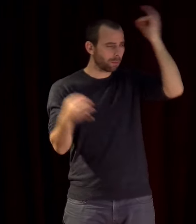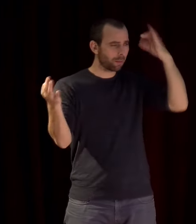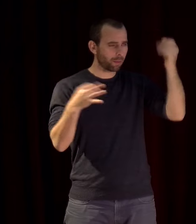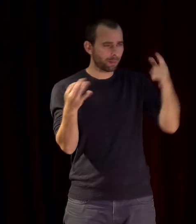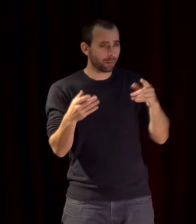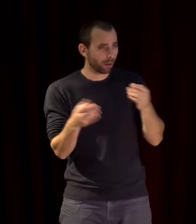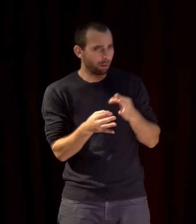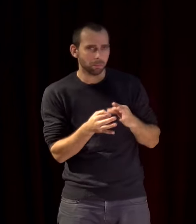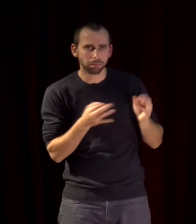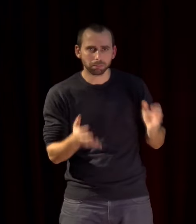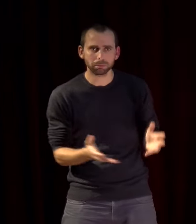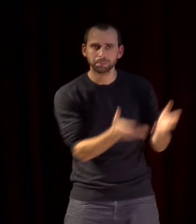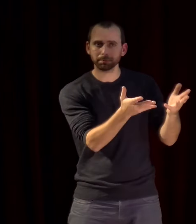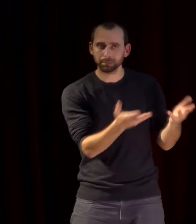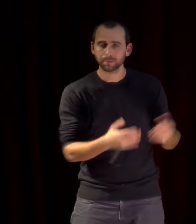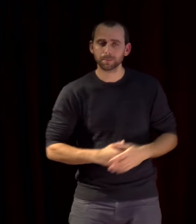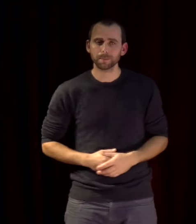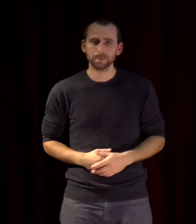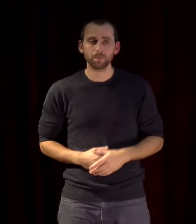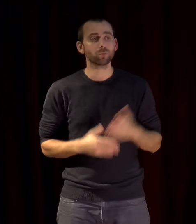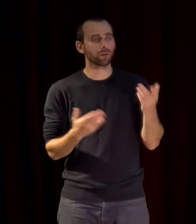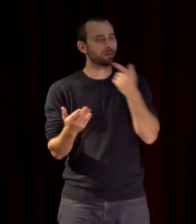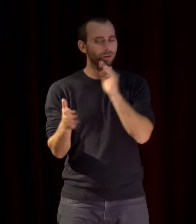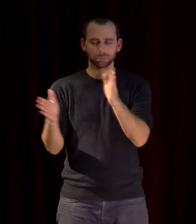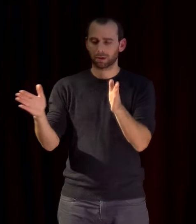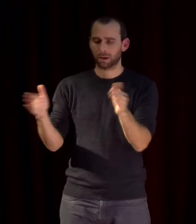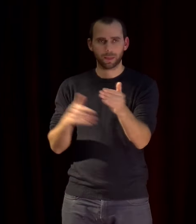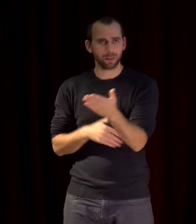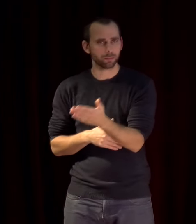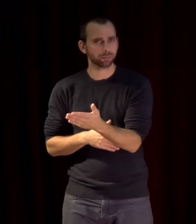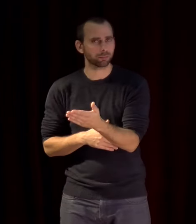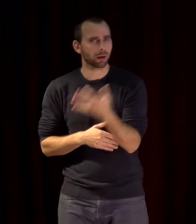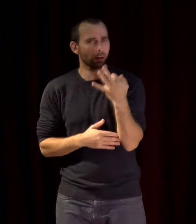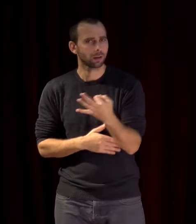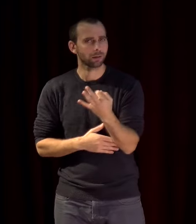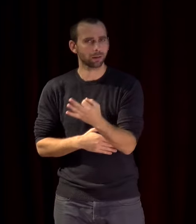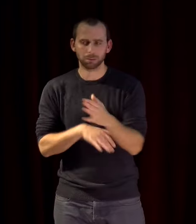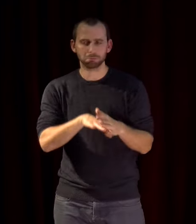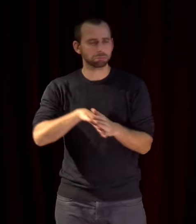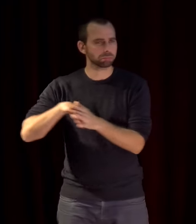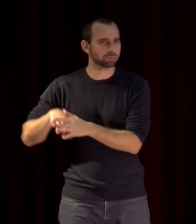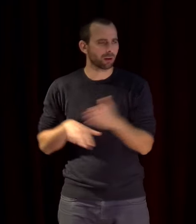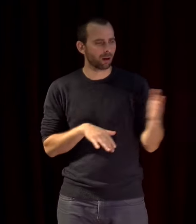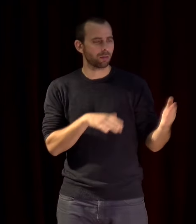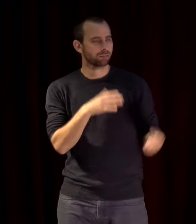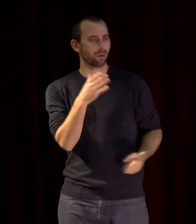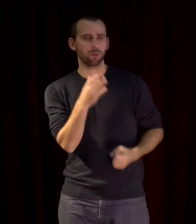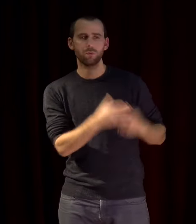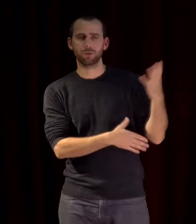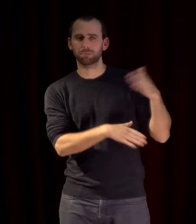en dehors des cadres classiques ces artistes inventent de nouvelles esthétiques